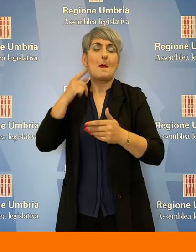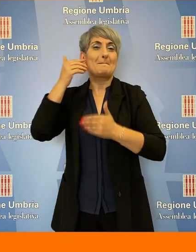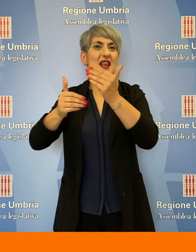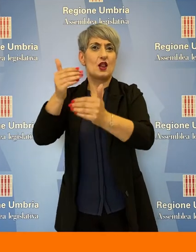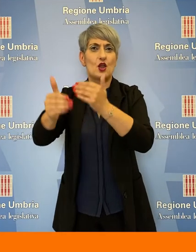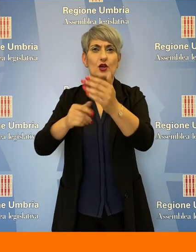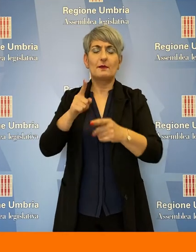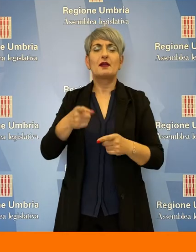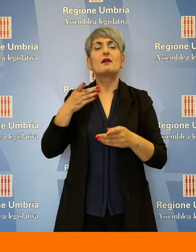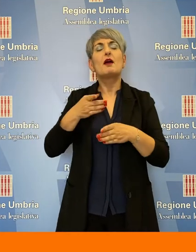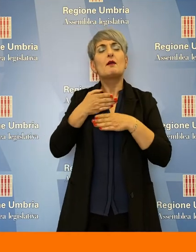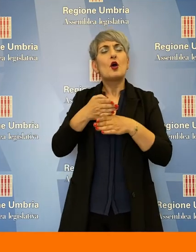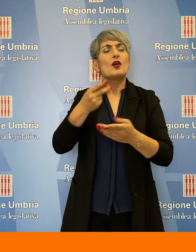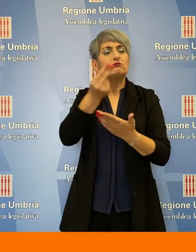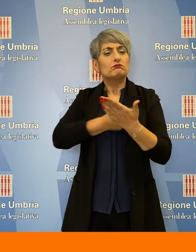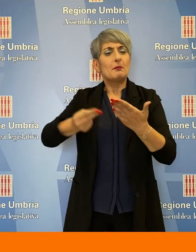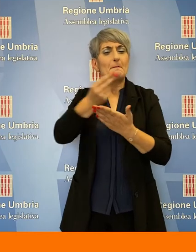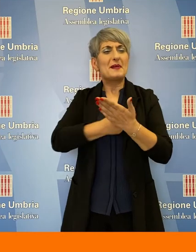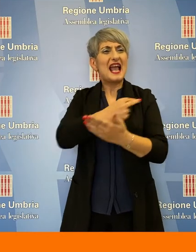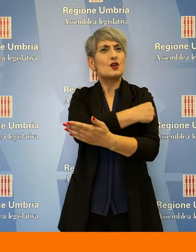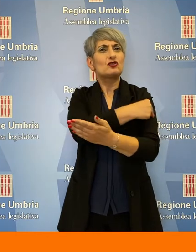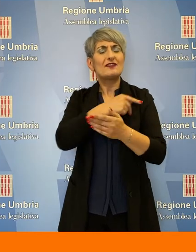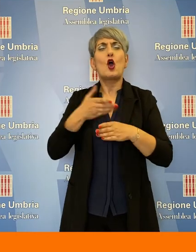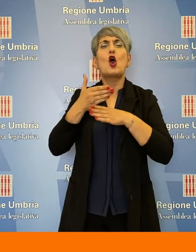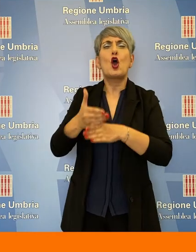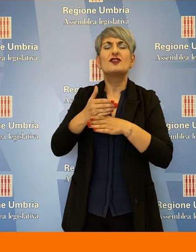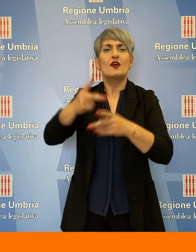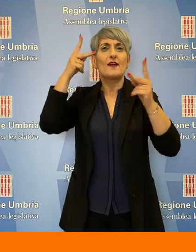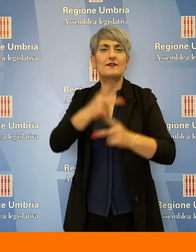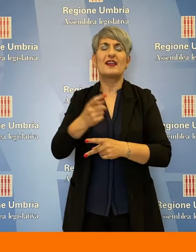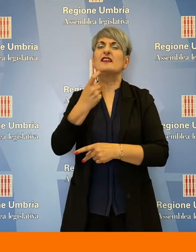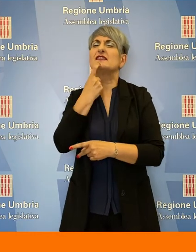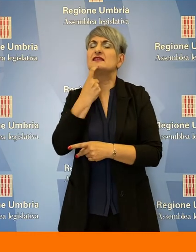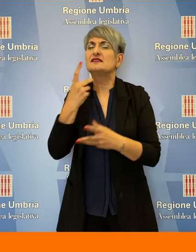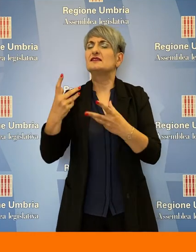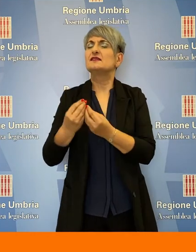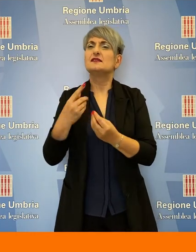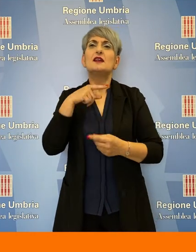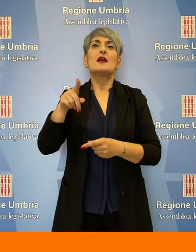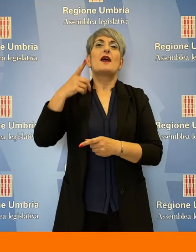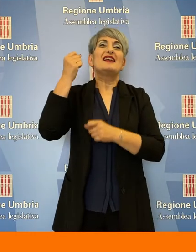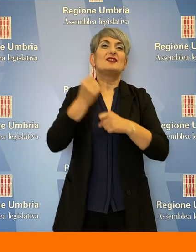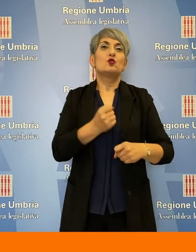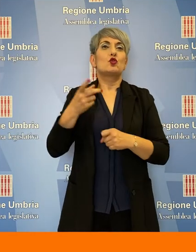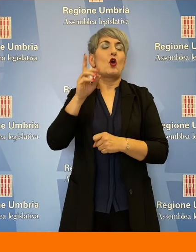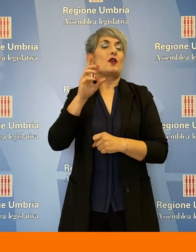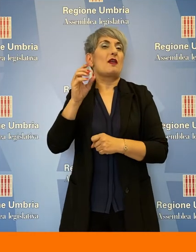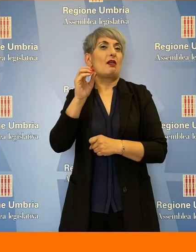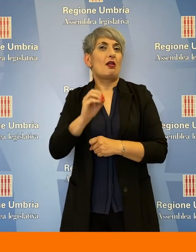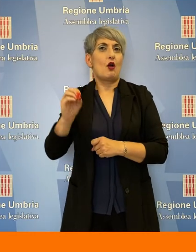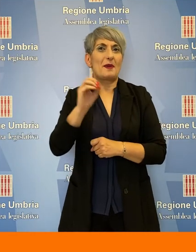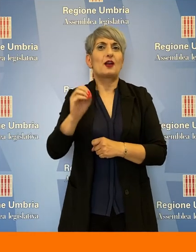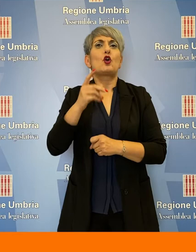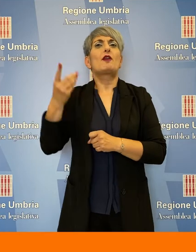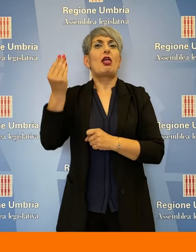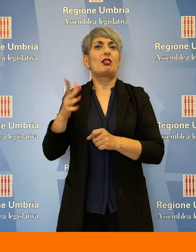contenuti del piano sanitario con istituzioni, operatori e antilocali, articolare il servizio sanitario su due aziende